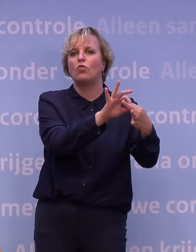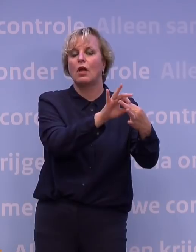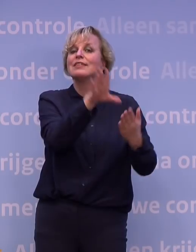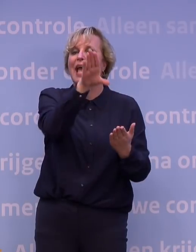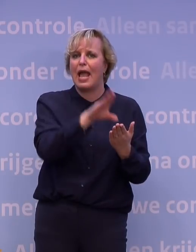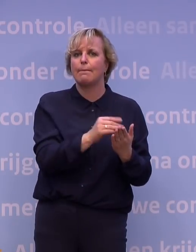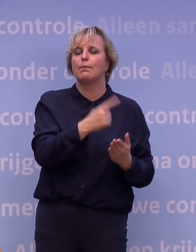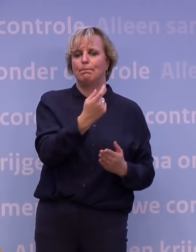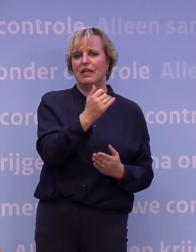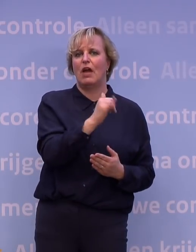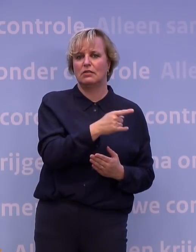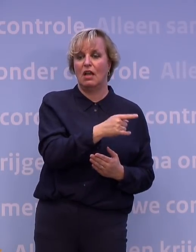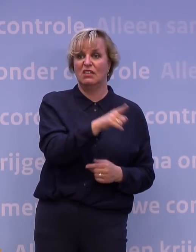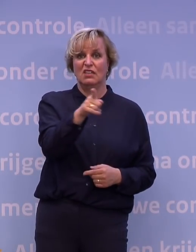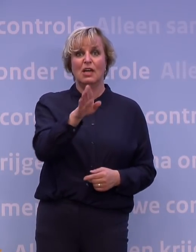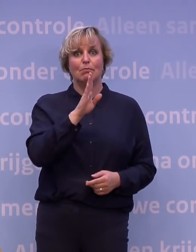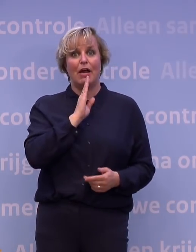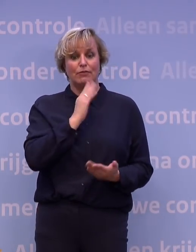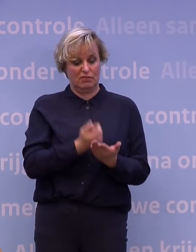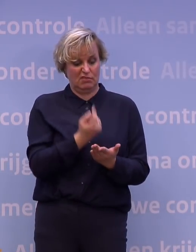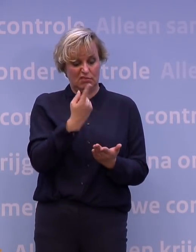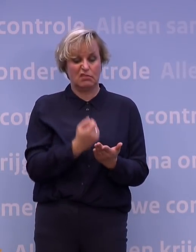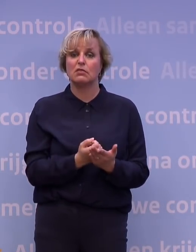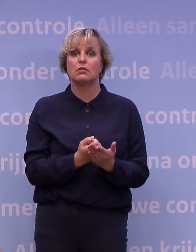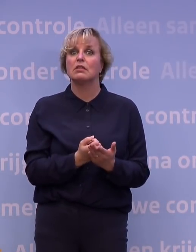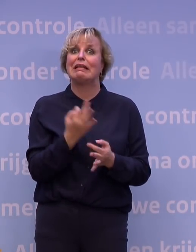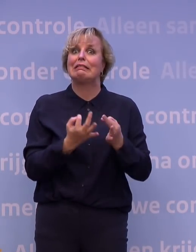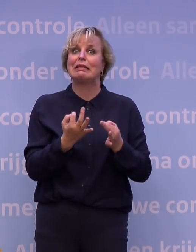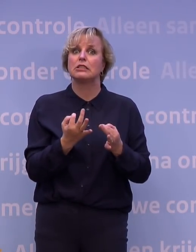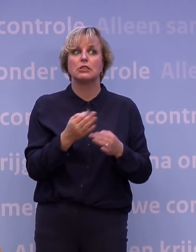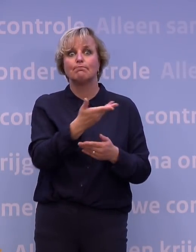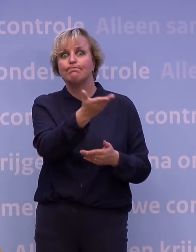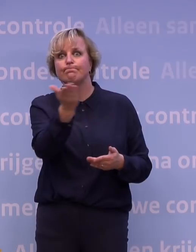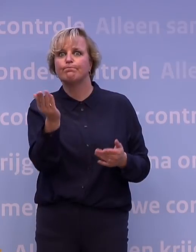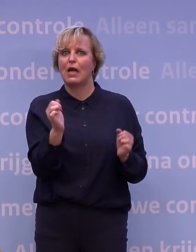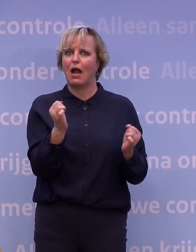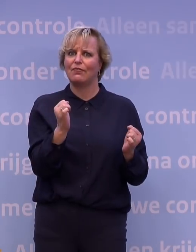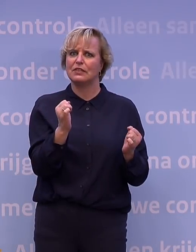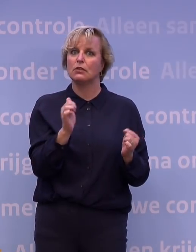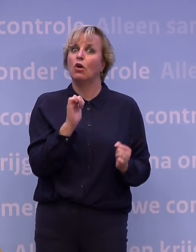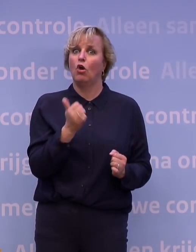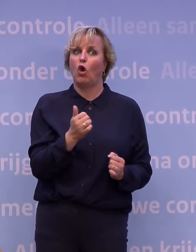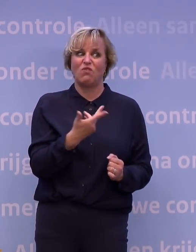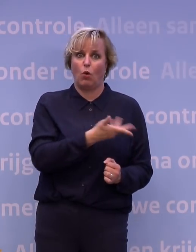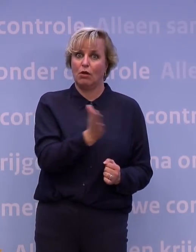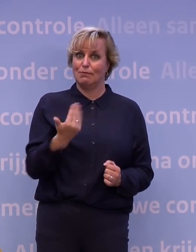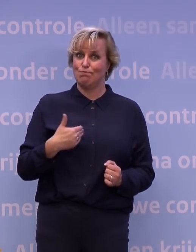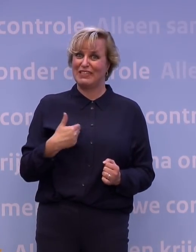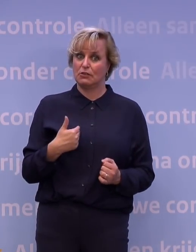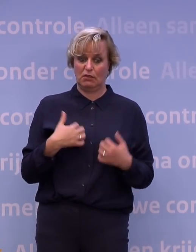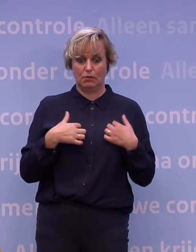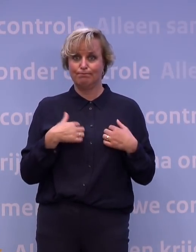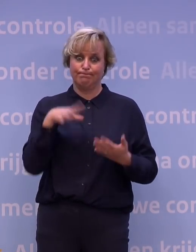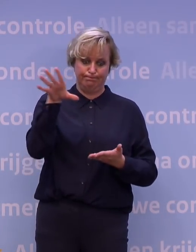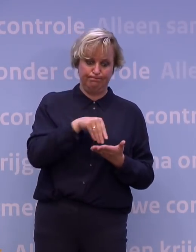meerwaarde. Maar als je vervolgens niet kan laten testen, er zit een aardige foutmarge in die app, dan kan ik me voorstellen dat het enthousiasme om hem te downloaden toch wel